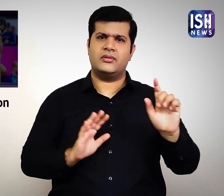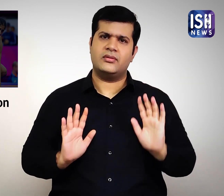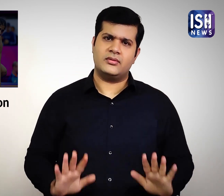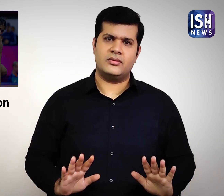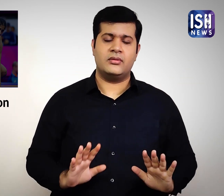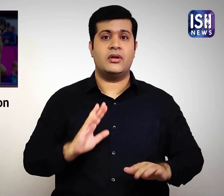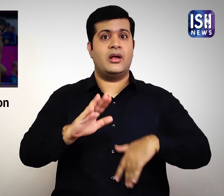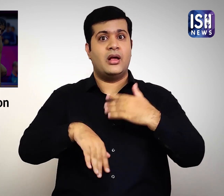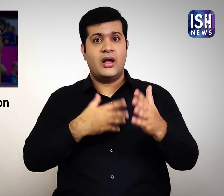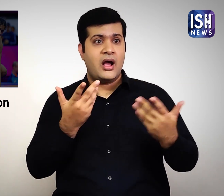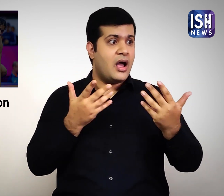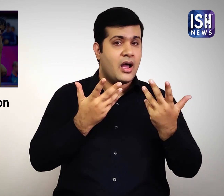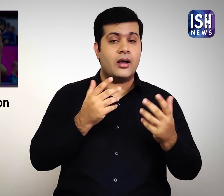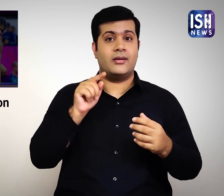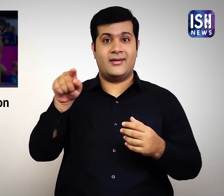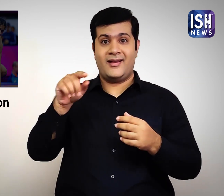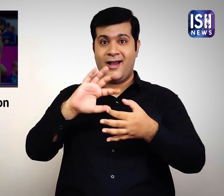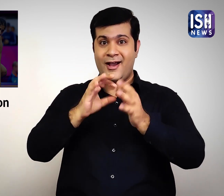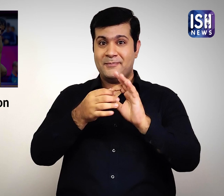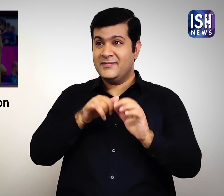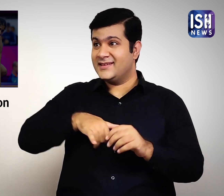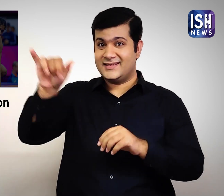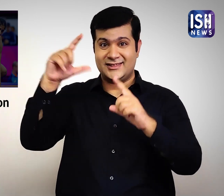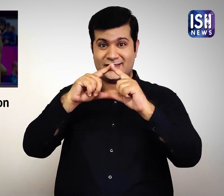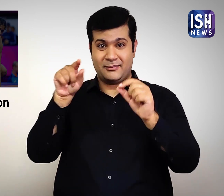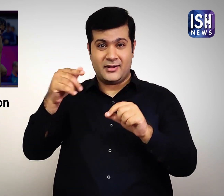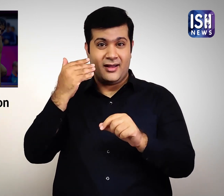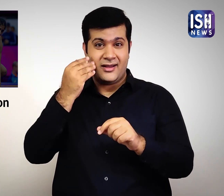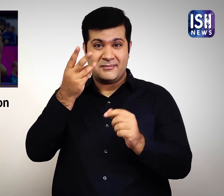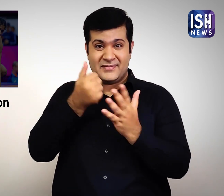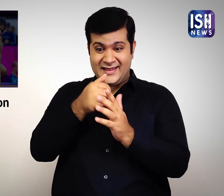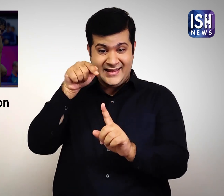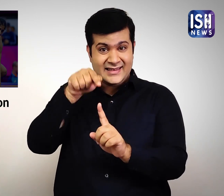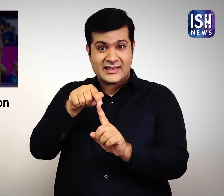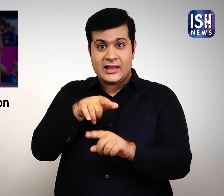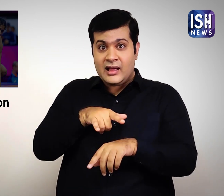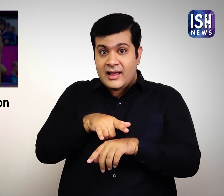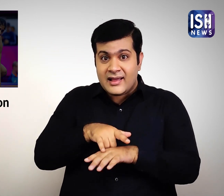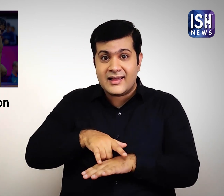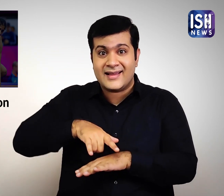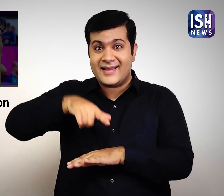कि उन्होंनी WFI कार्याला इसे पास्पोर्ट लिया और सोनम को पास्पोर्ट प्रस्थान के दिन हवाय अड़े पर